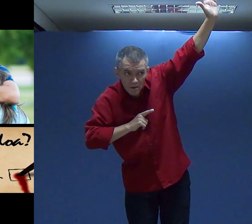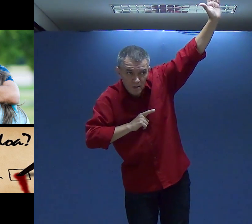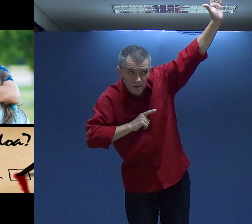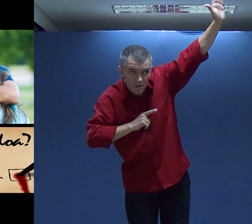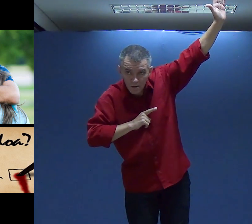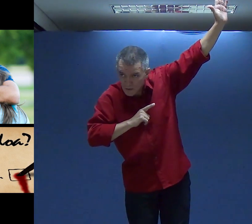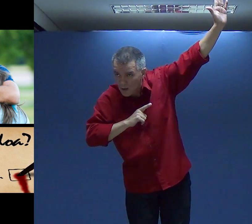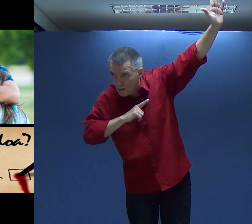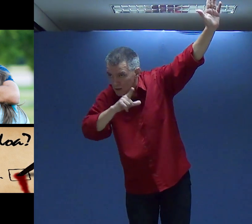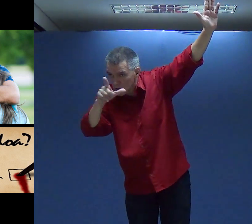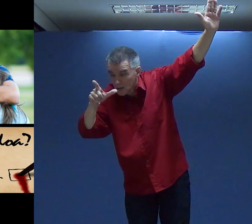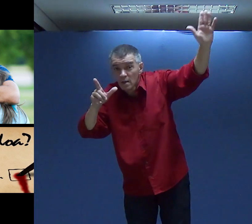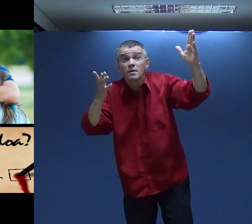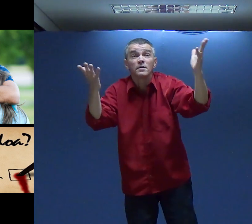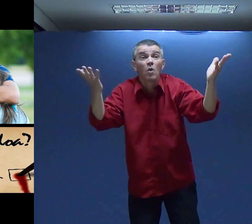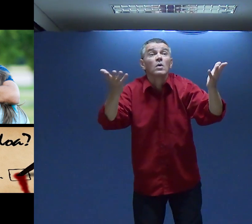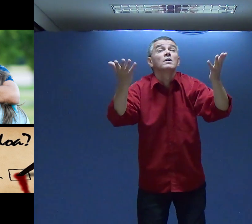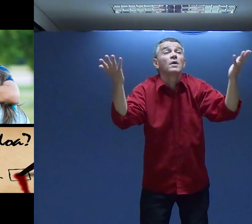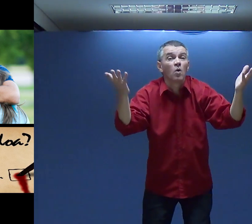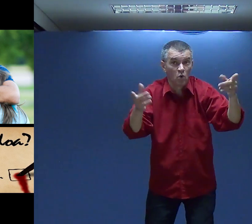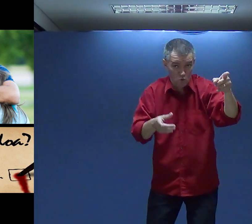assim Aqui Temos pessoas assim